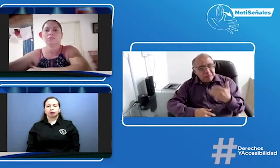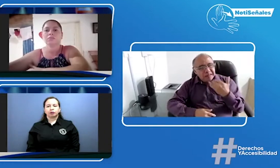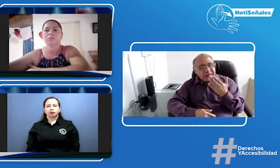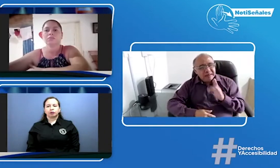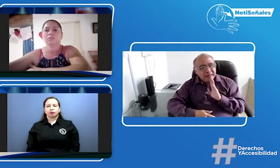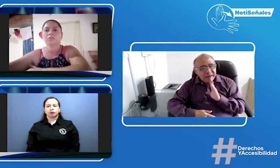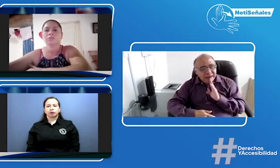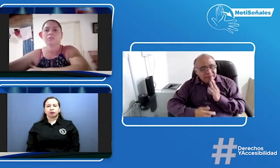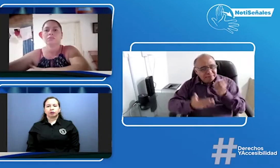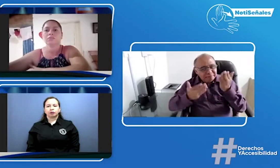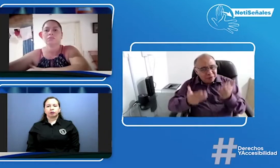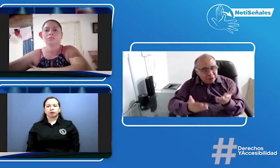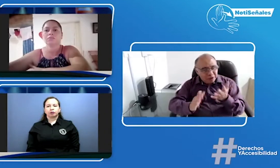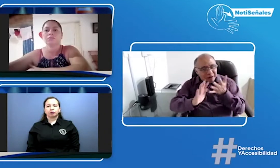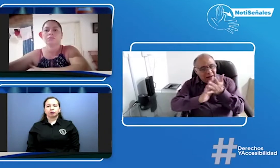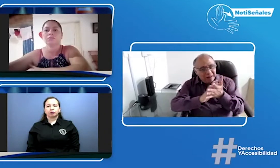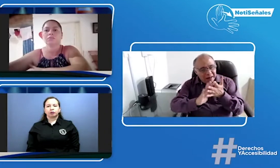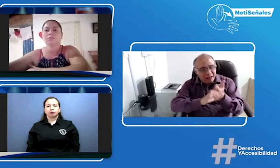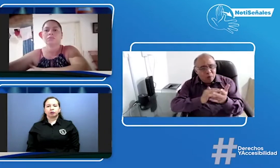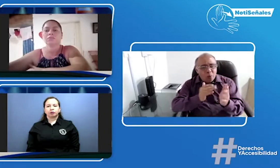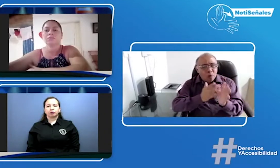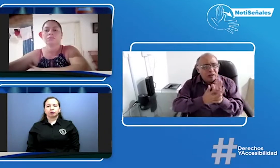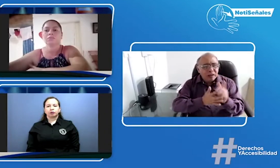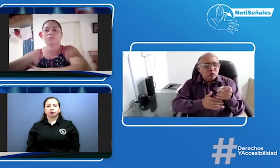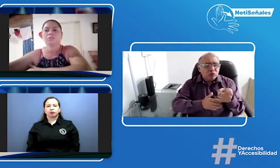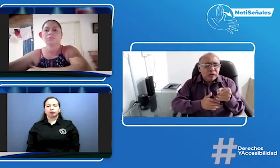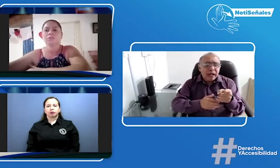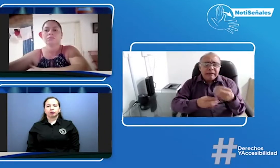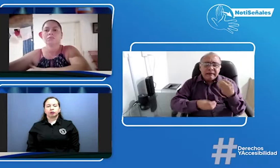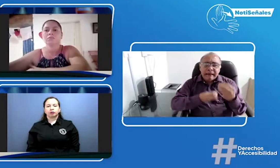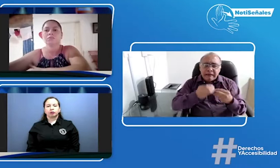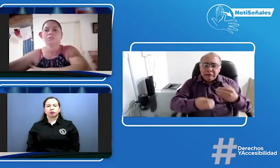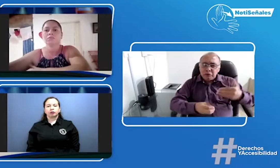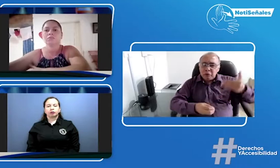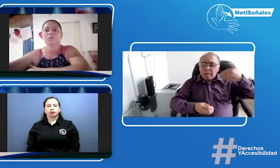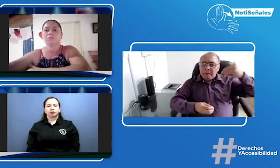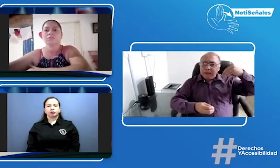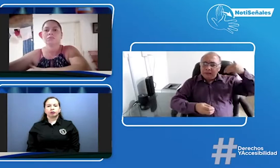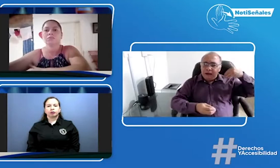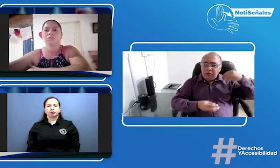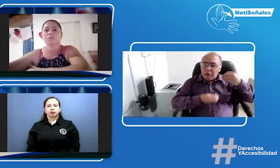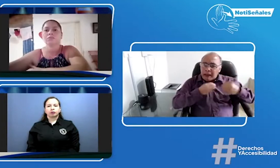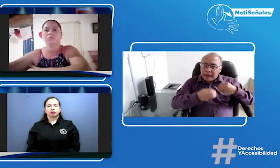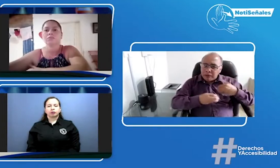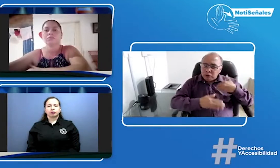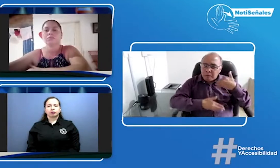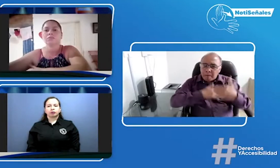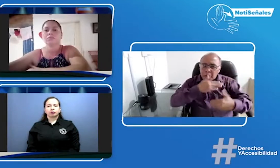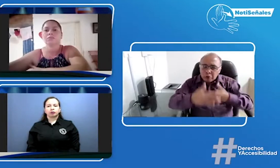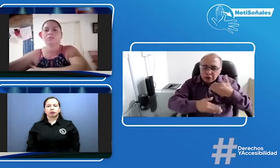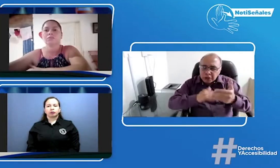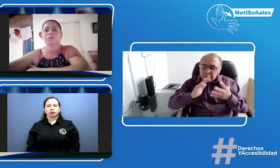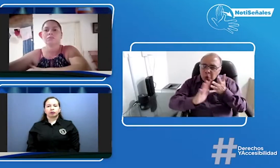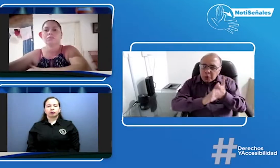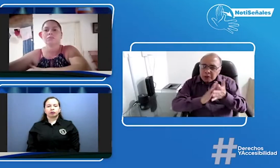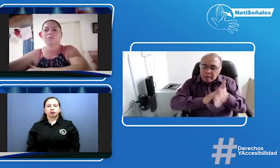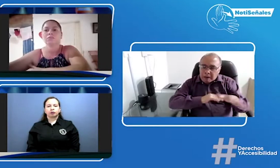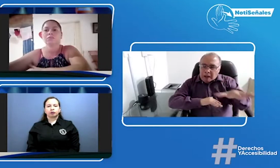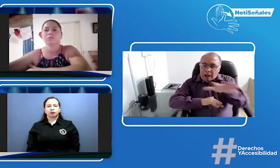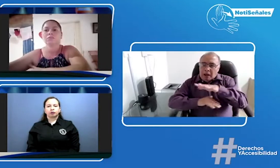Jessica, por favor, quiero que te presentes y nos comentes quién eres y también acerca de la situación que ha venido